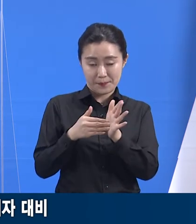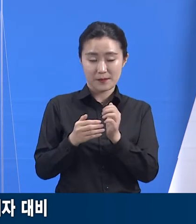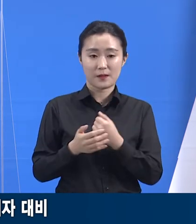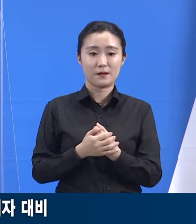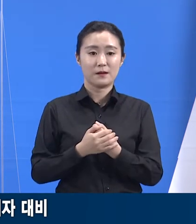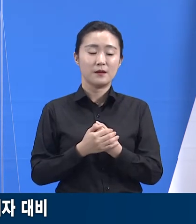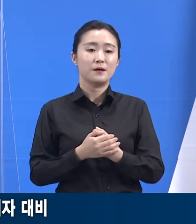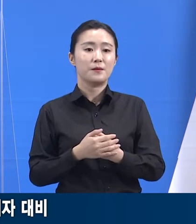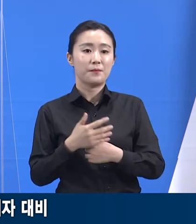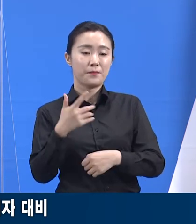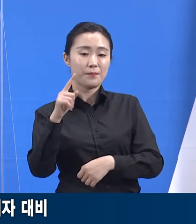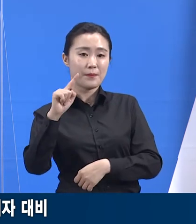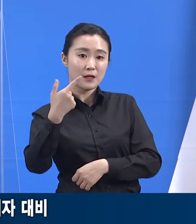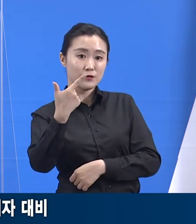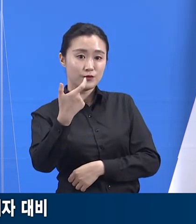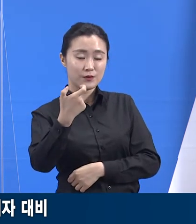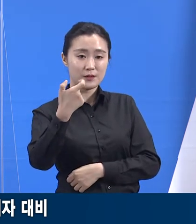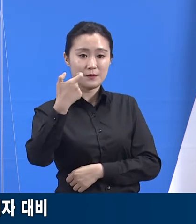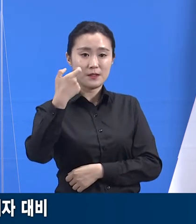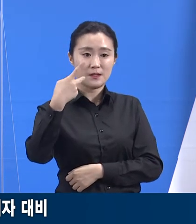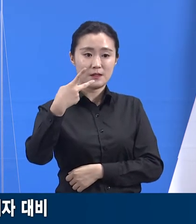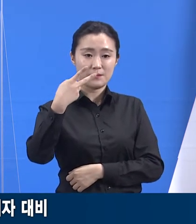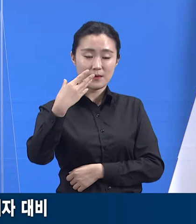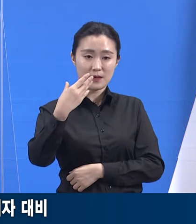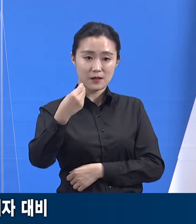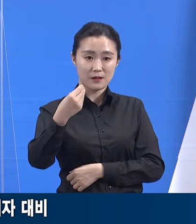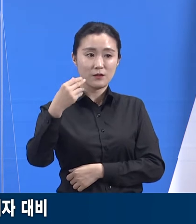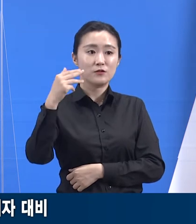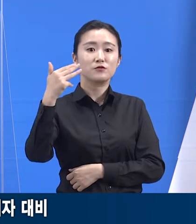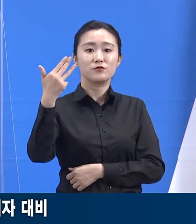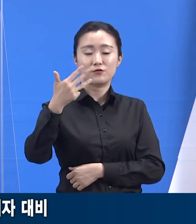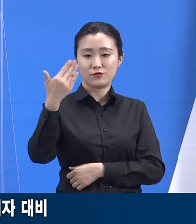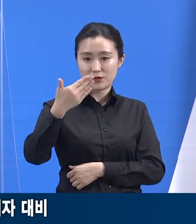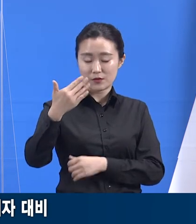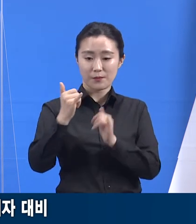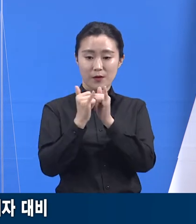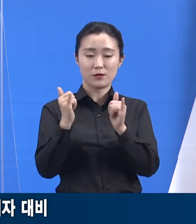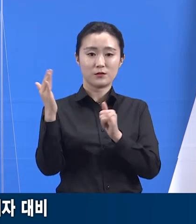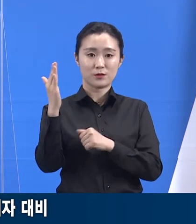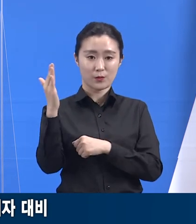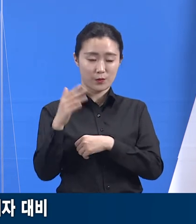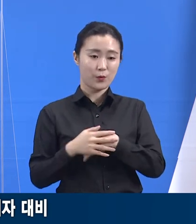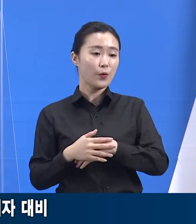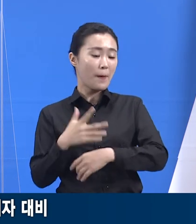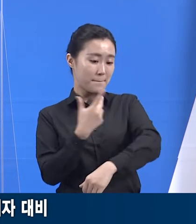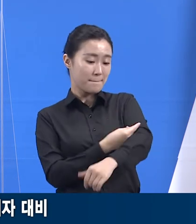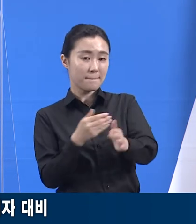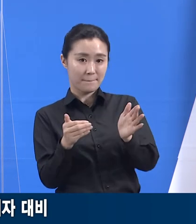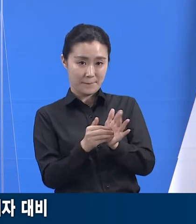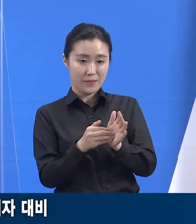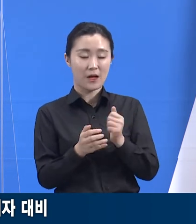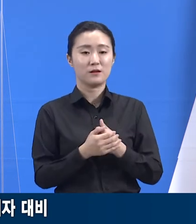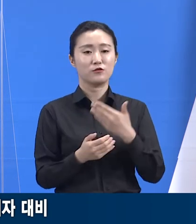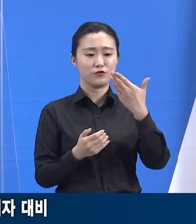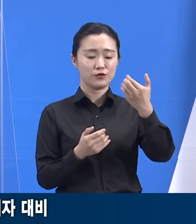,633명이 접종을 완료했습니다. 접종 동의자 대비 접종률은 99.8%입니다.